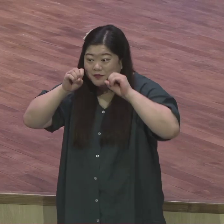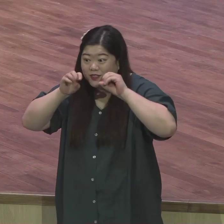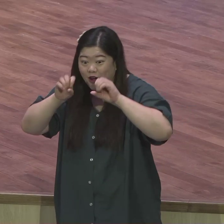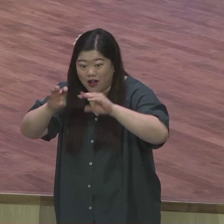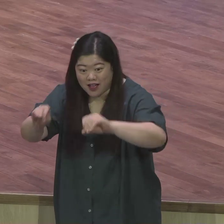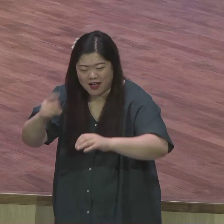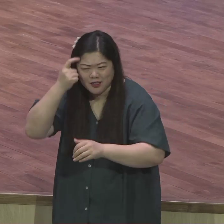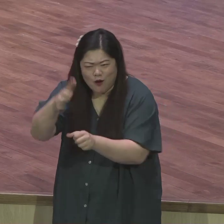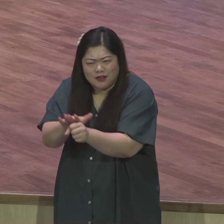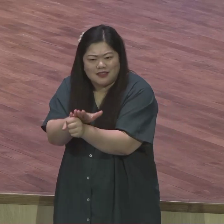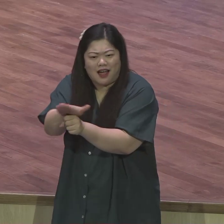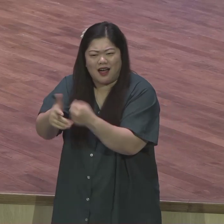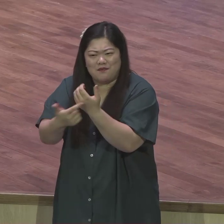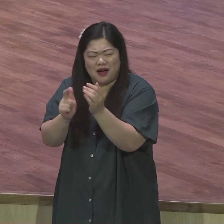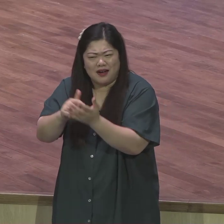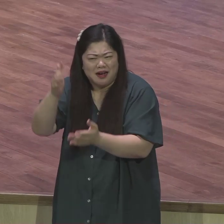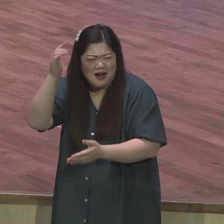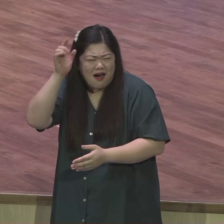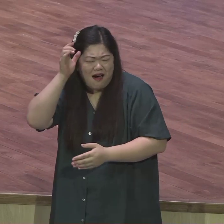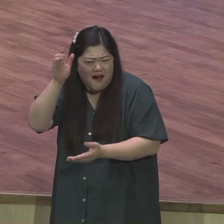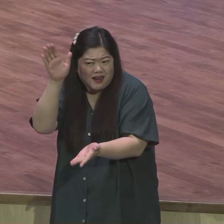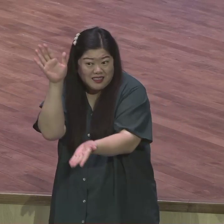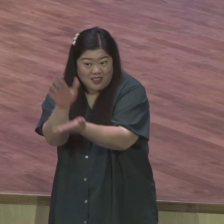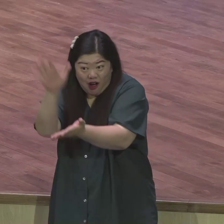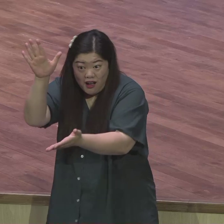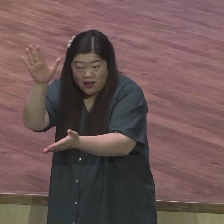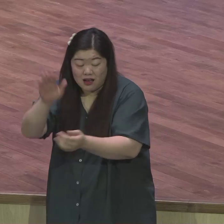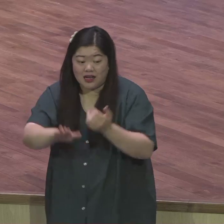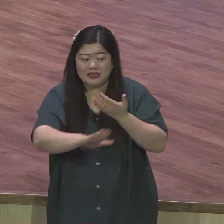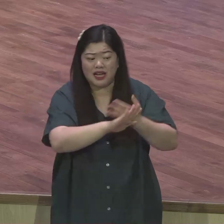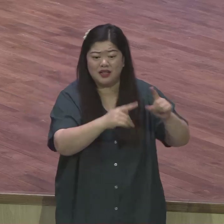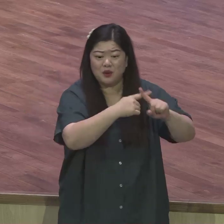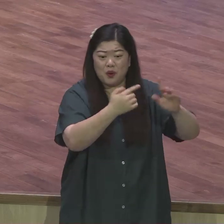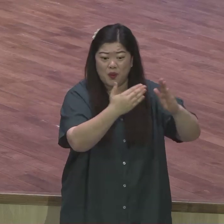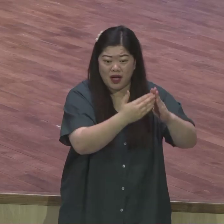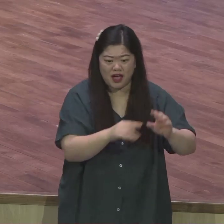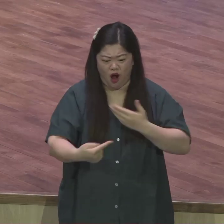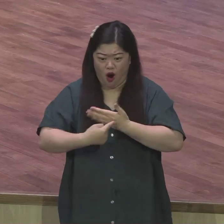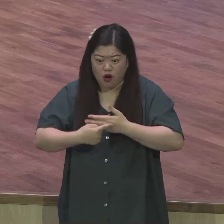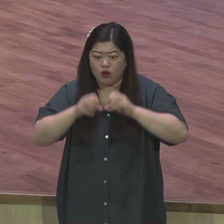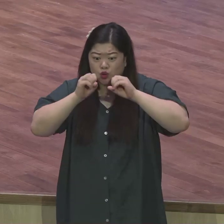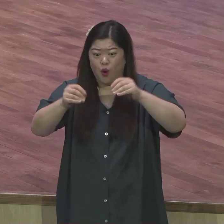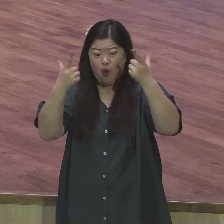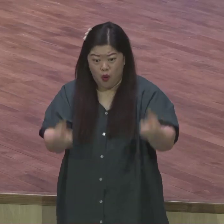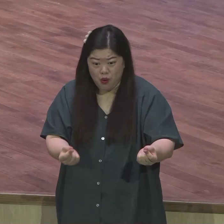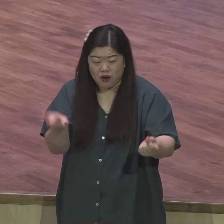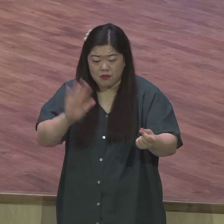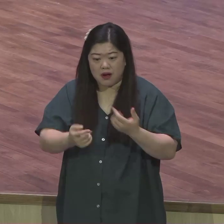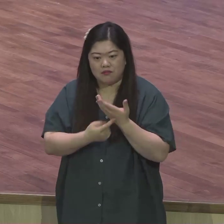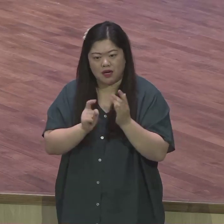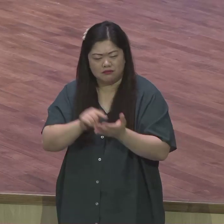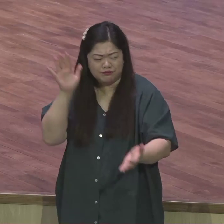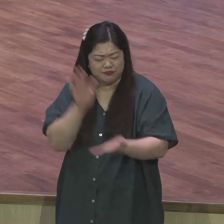다른 교회가 카피가 불가능할 줄을 믿습니다 이 보험 영혼 사랑하는 열정과 이 사랑